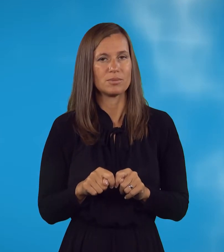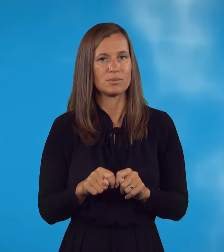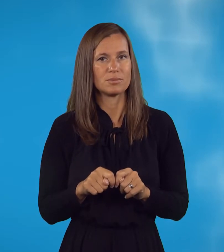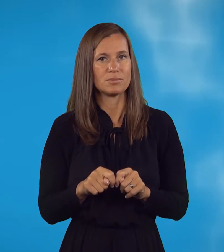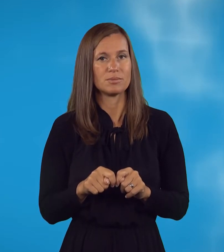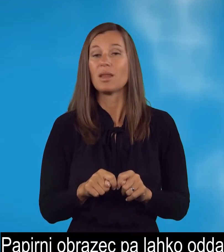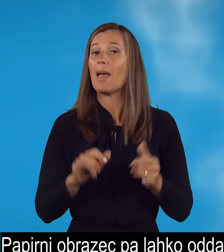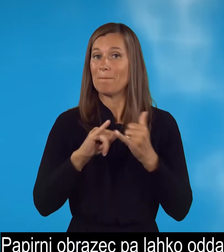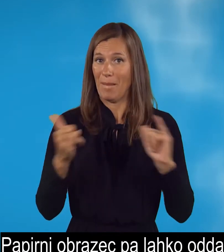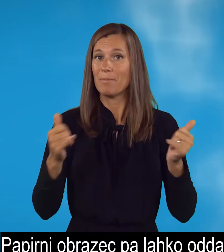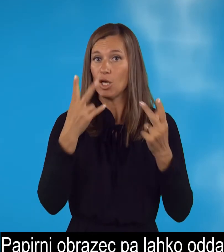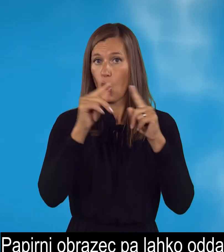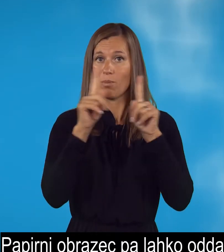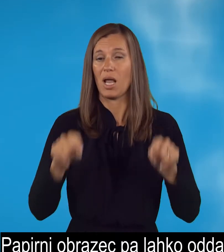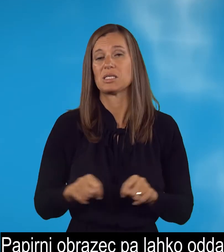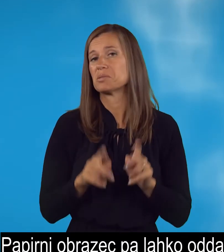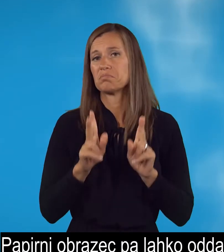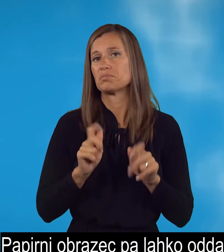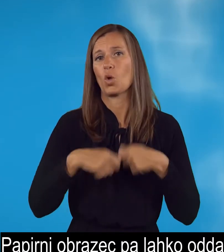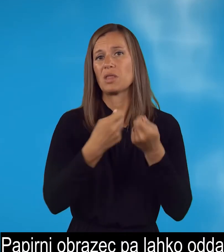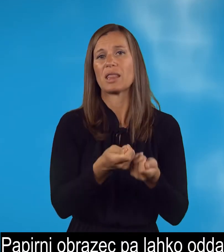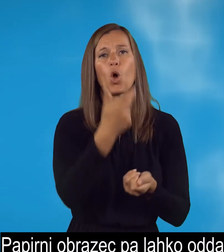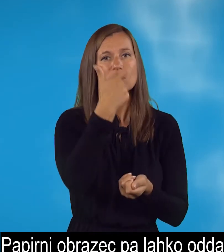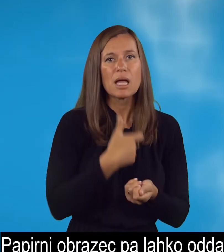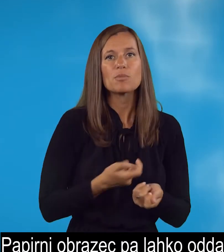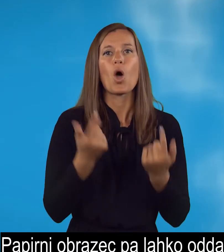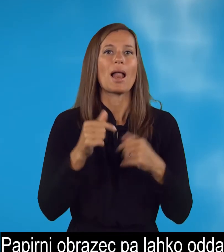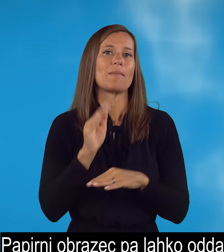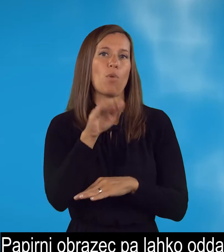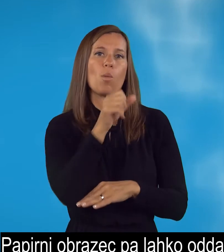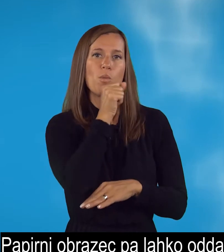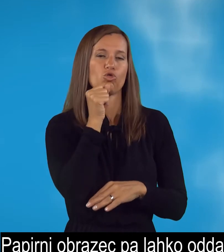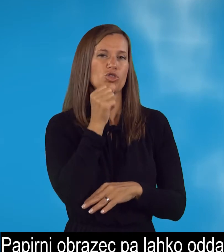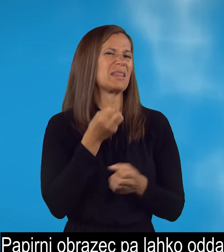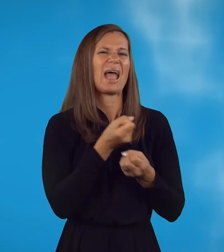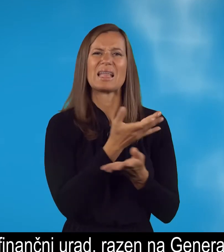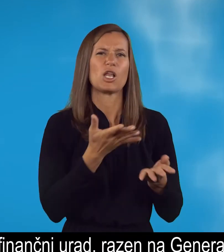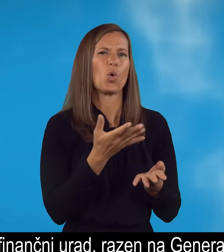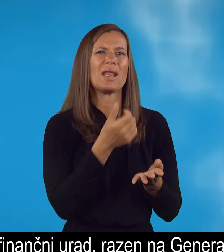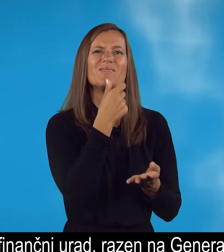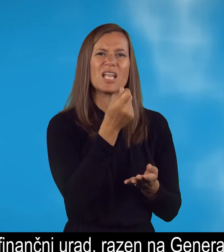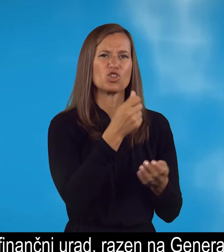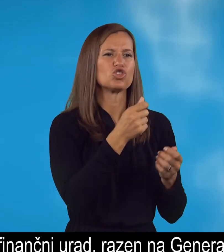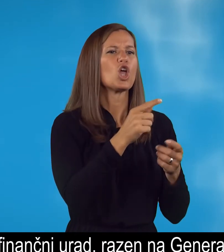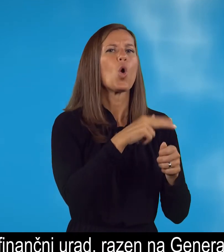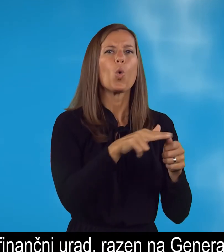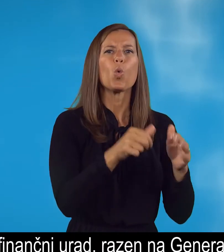Papirni obrazec pa lahko oddate osebno ali po pošti na katerikoli finančni urad, razen na